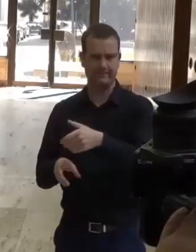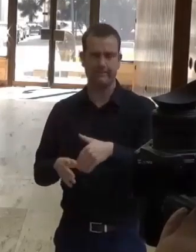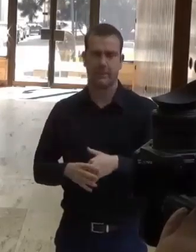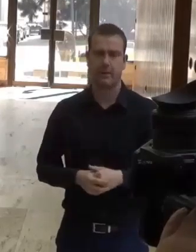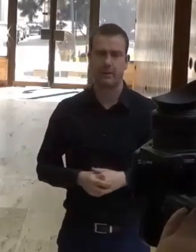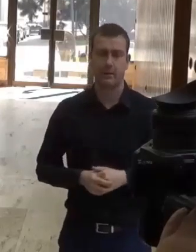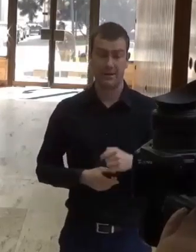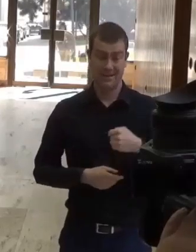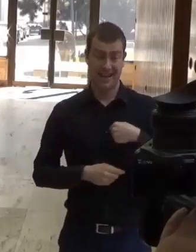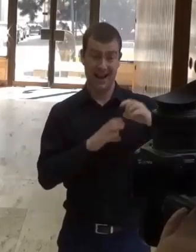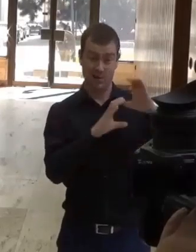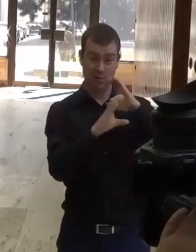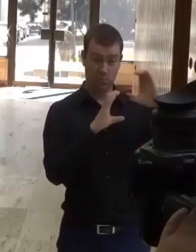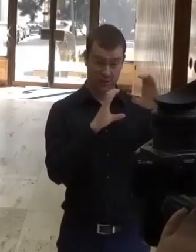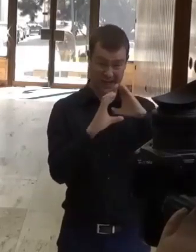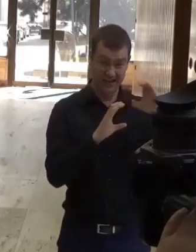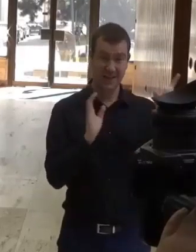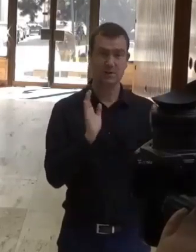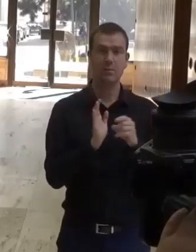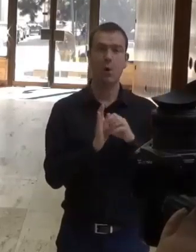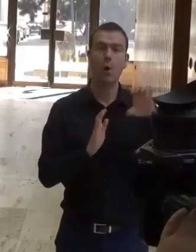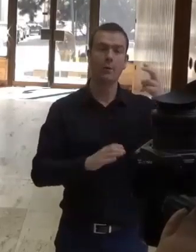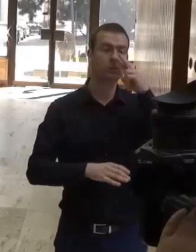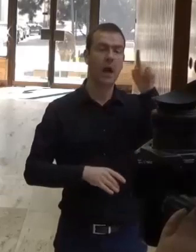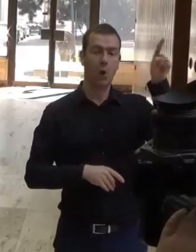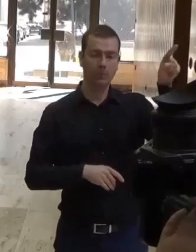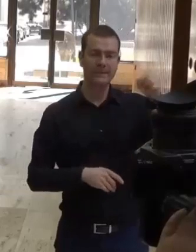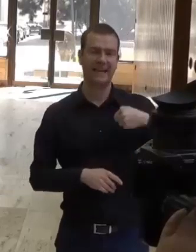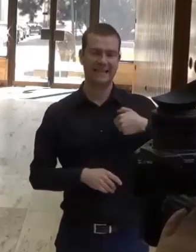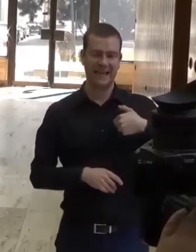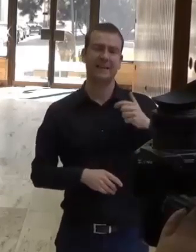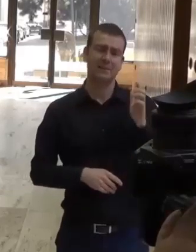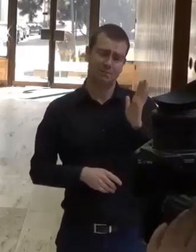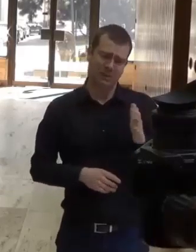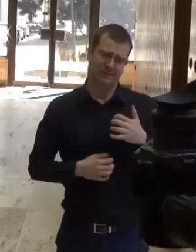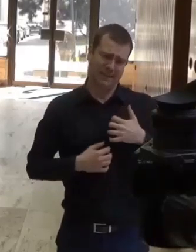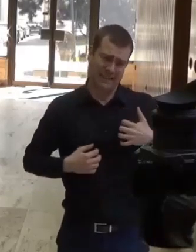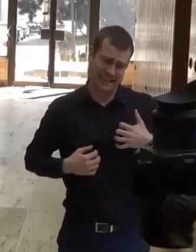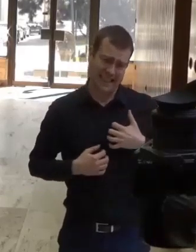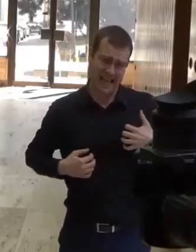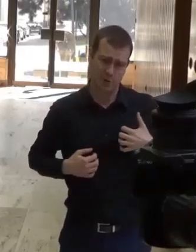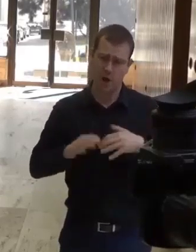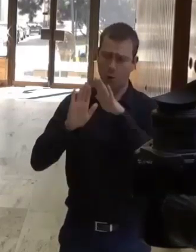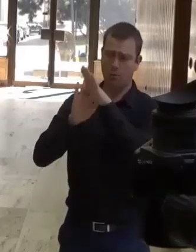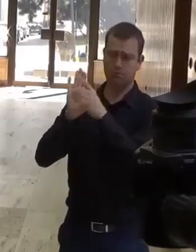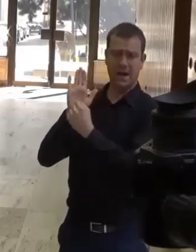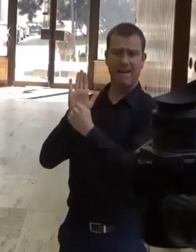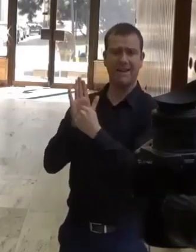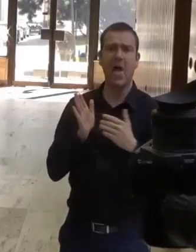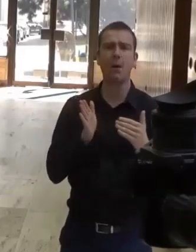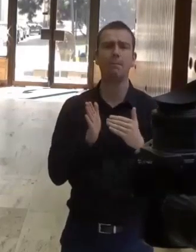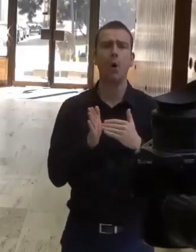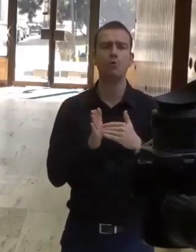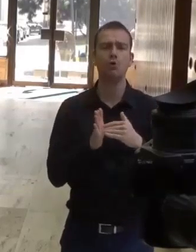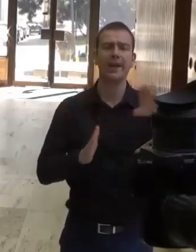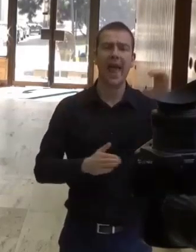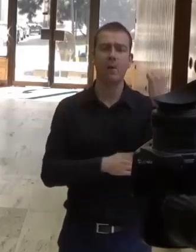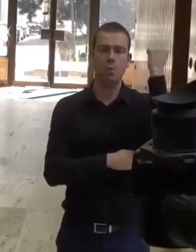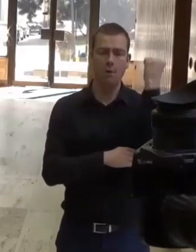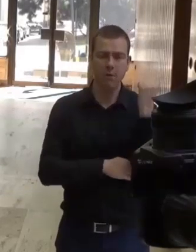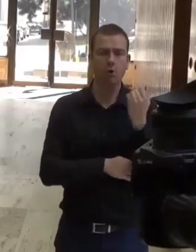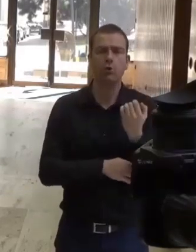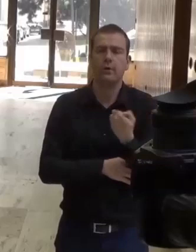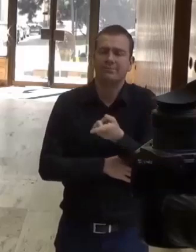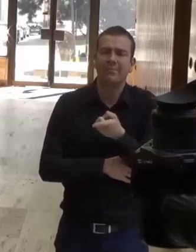Komunikujeme s Európskou komisiou, budeme sa snažiť, aby tie pravidlá na použitie eurofondov boli čo najflexibilnejšie